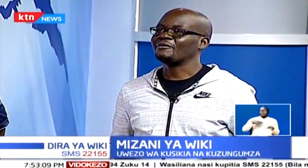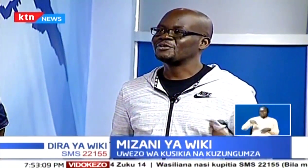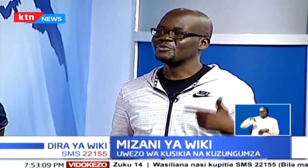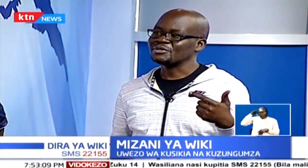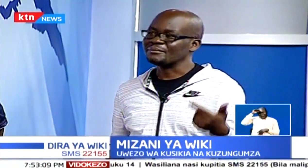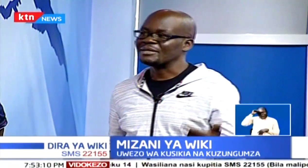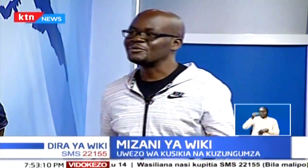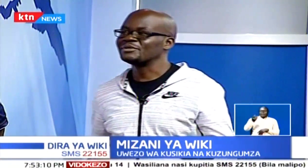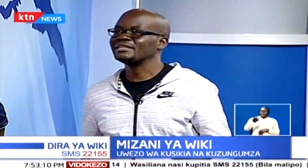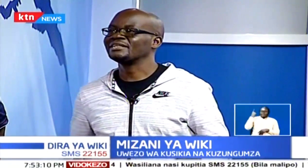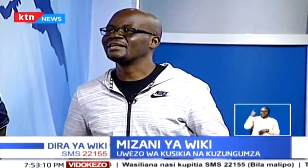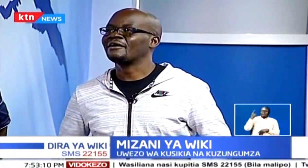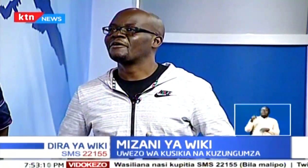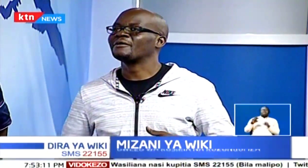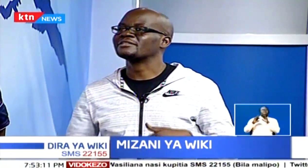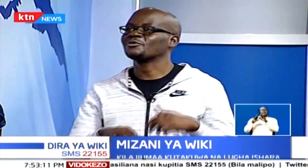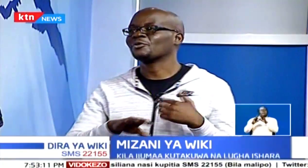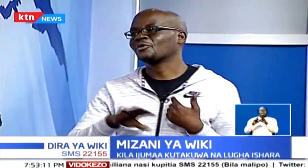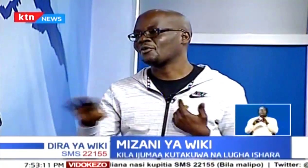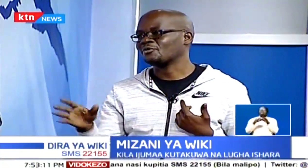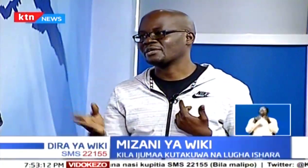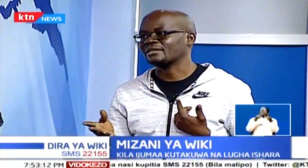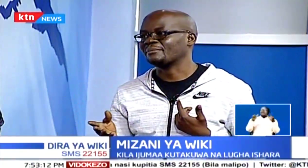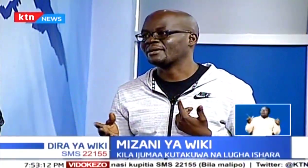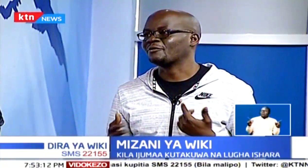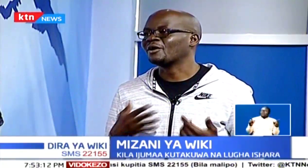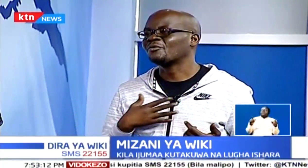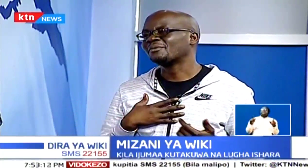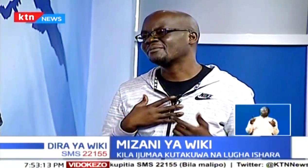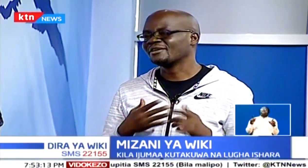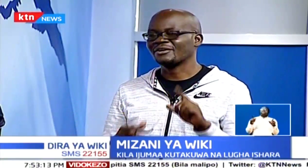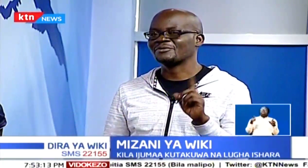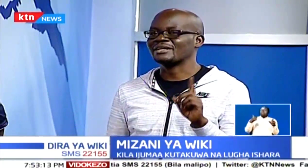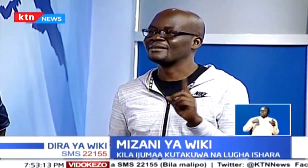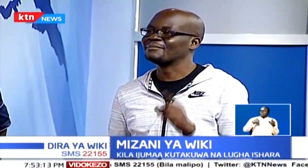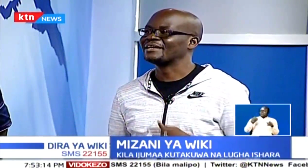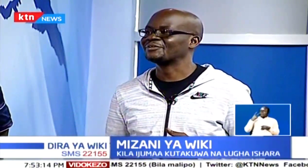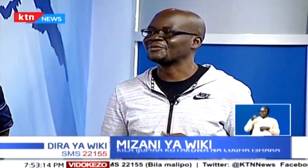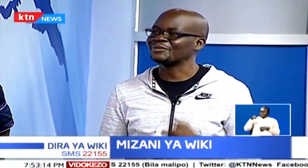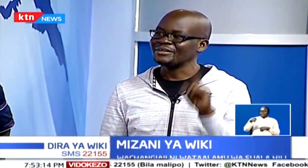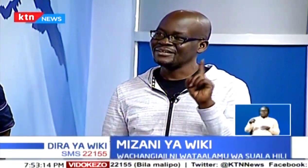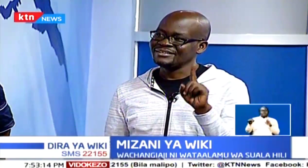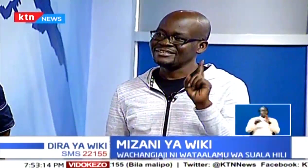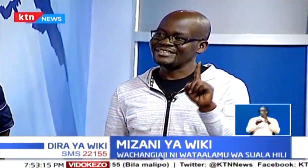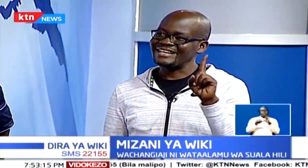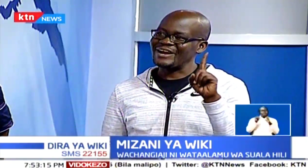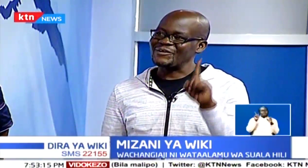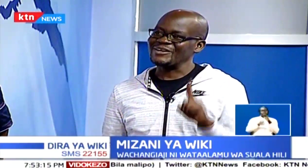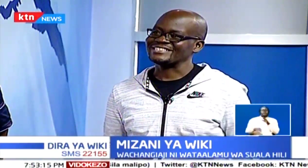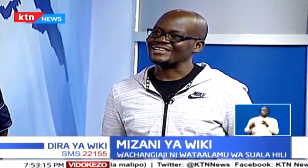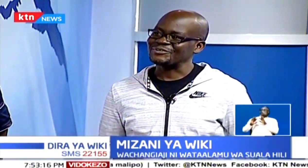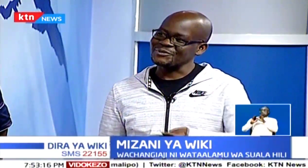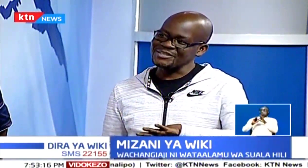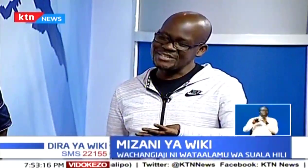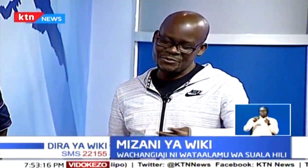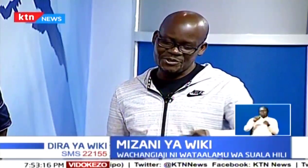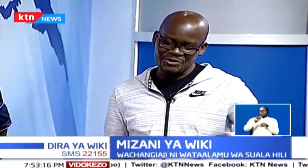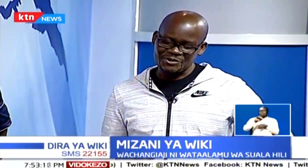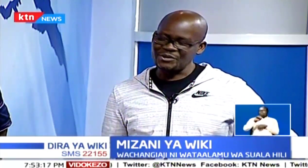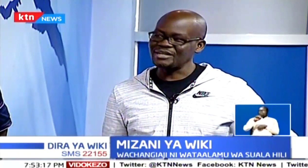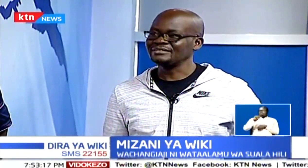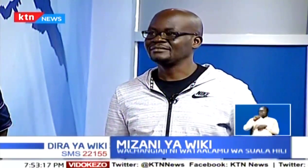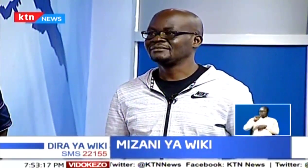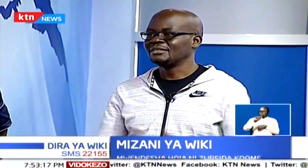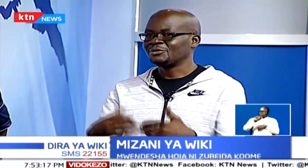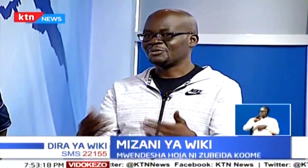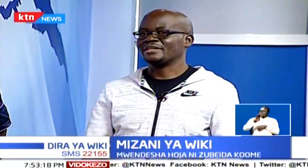waelewe luga, wajua utamaduni, na waweze kuyondoa unyanyapa. Kwa ngu mimi naona unyanyapa ndio, shida ya kwanza. Tukueza